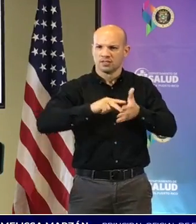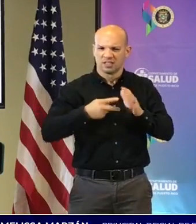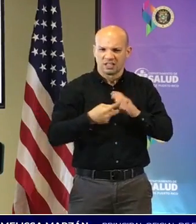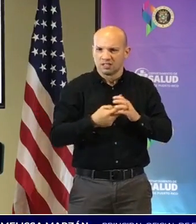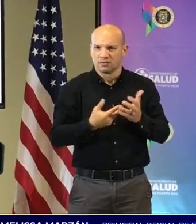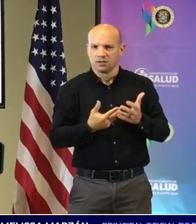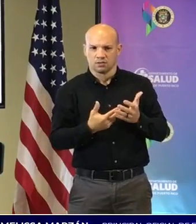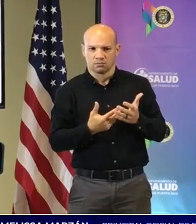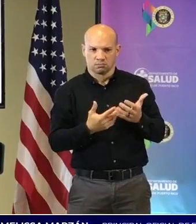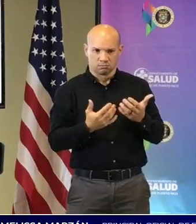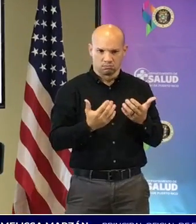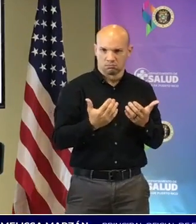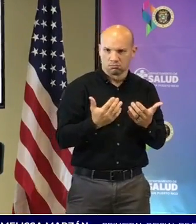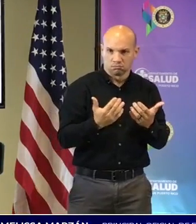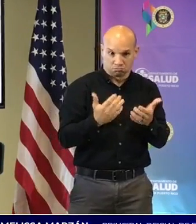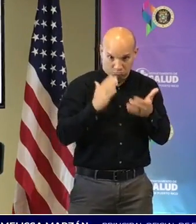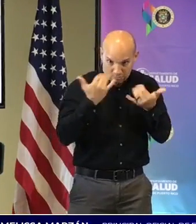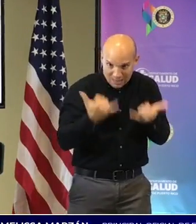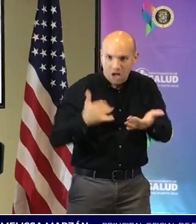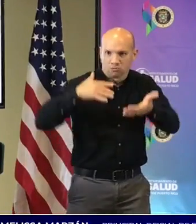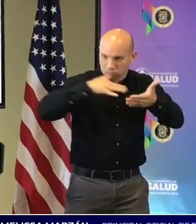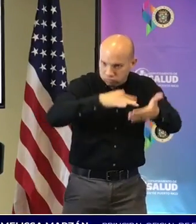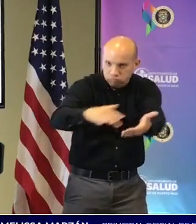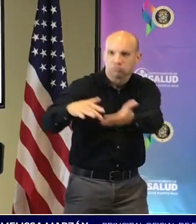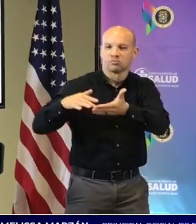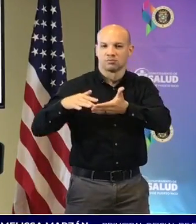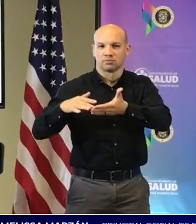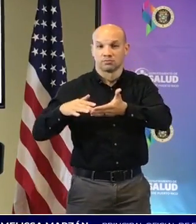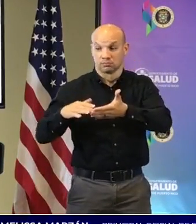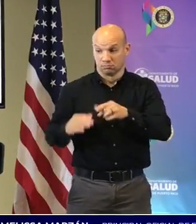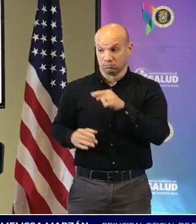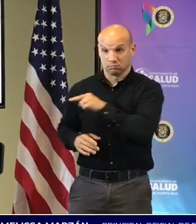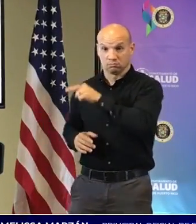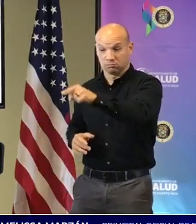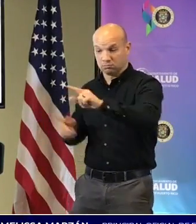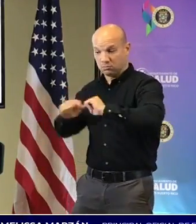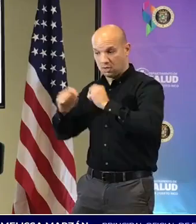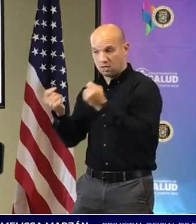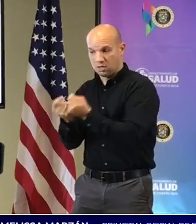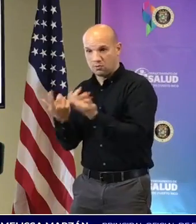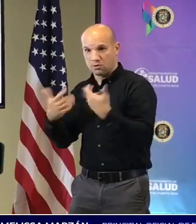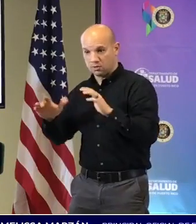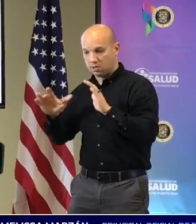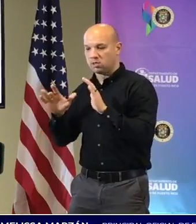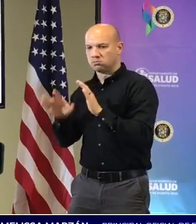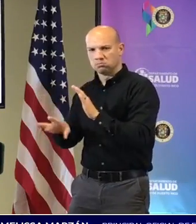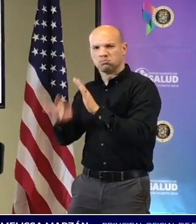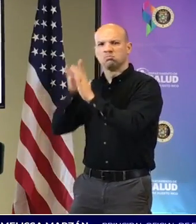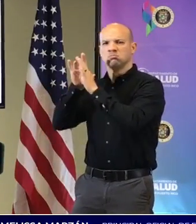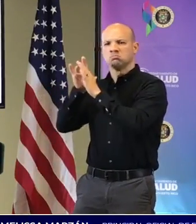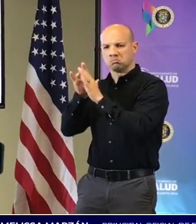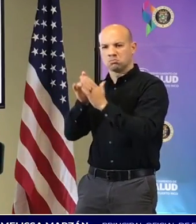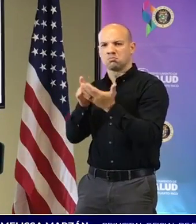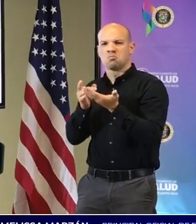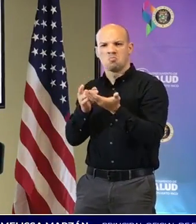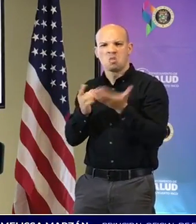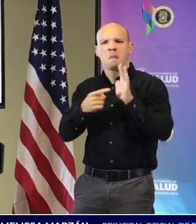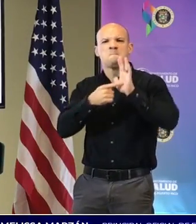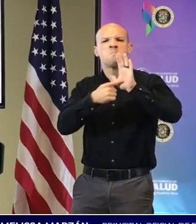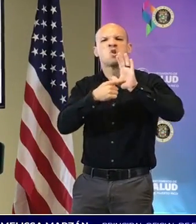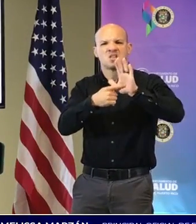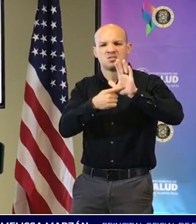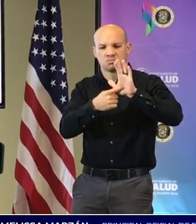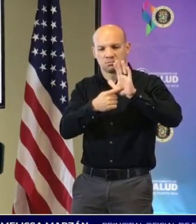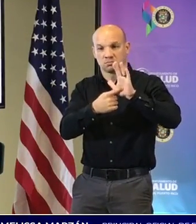Puerto Rico. Ya las compañeras y el equipo han seleccionado la muestra y en las próximas semanas van a